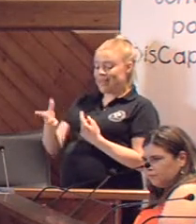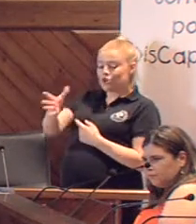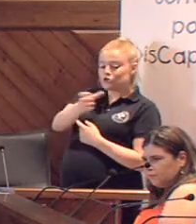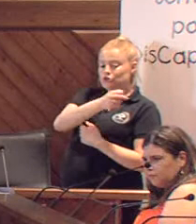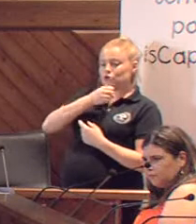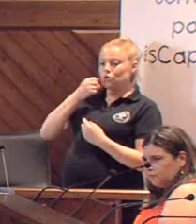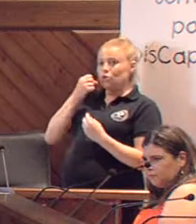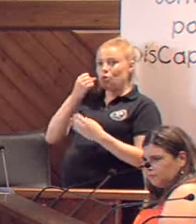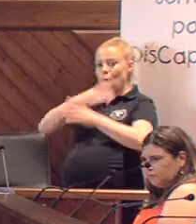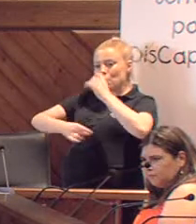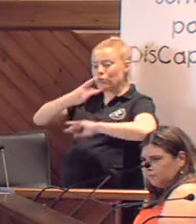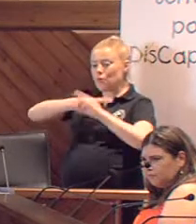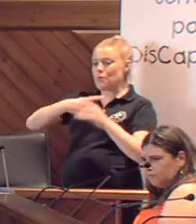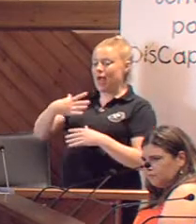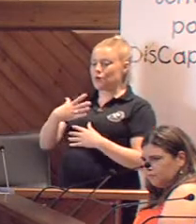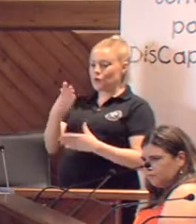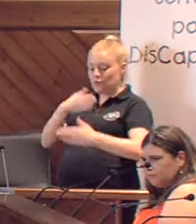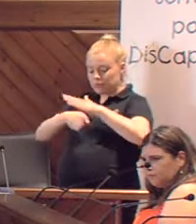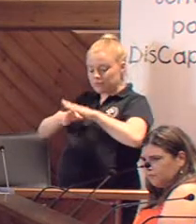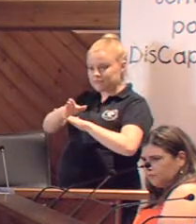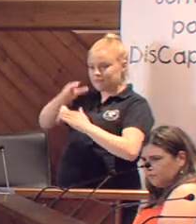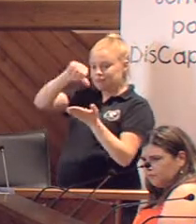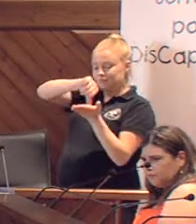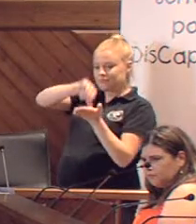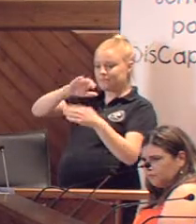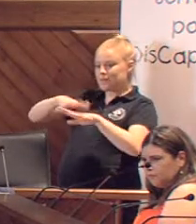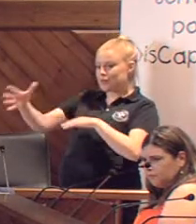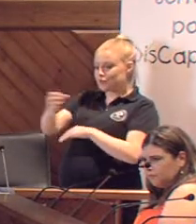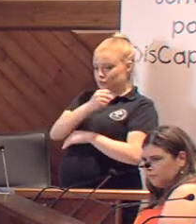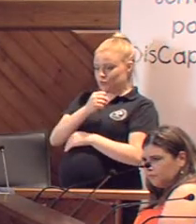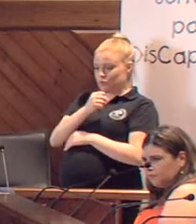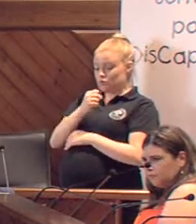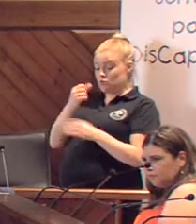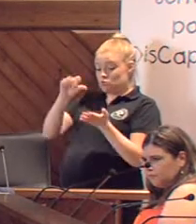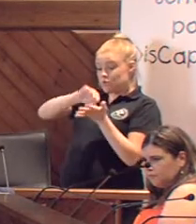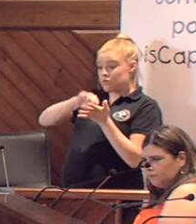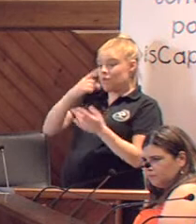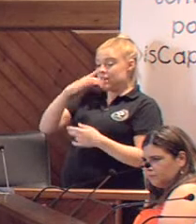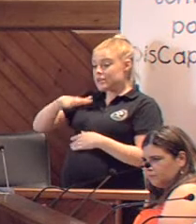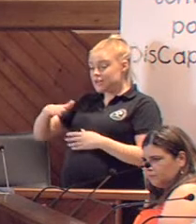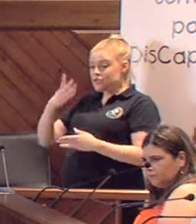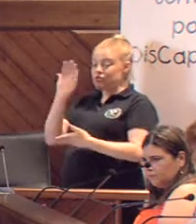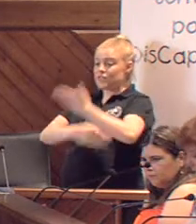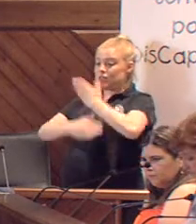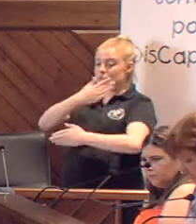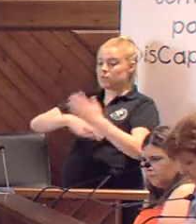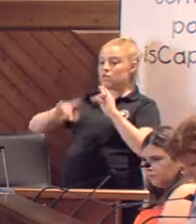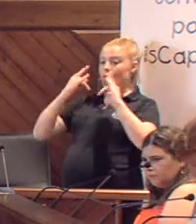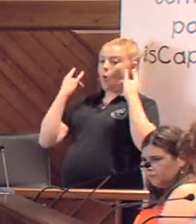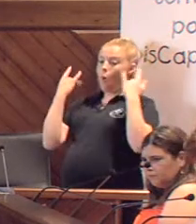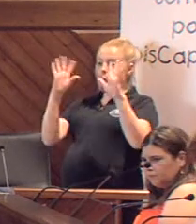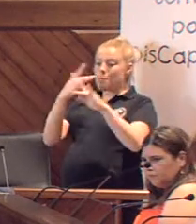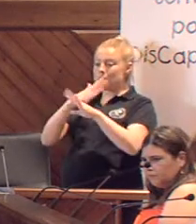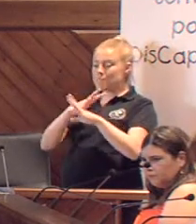creemos un Pozo Blanco accesible, una ciudad para todos, una ciudad donde los niños con discapacidad tengan un parque adaptado,